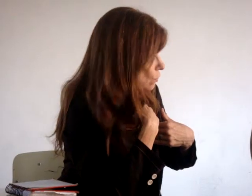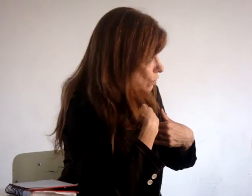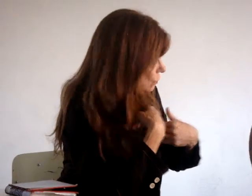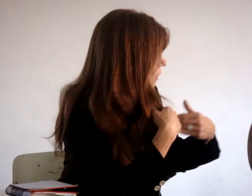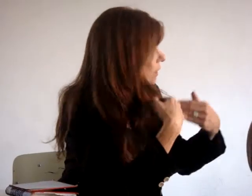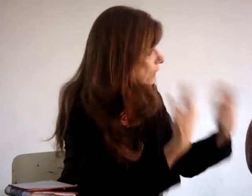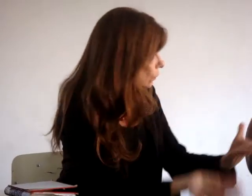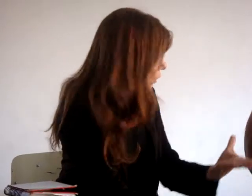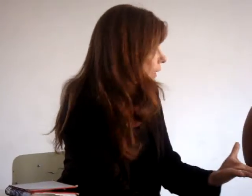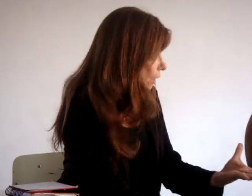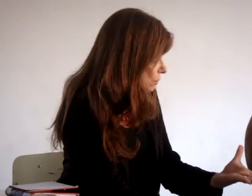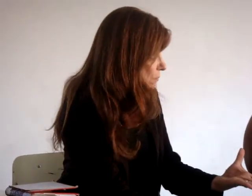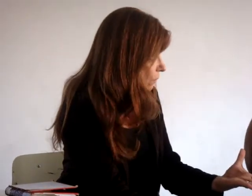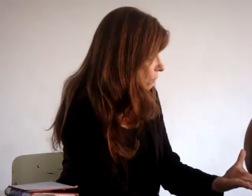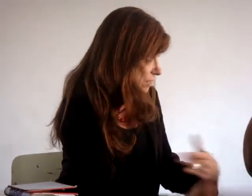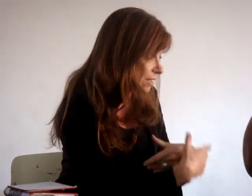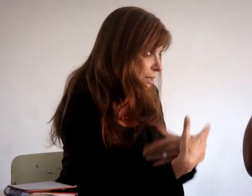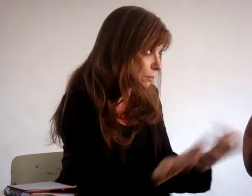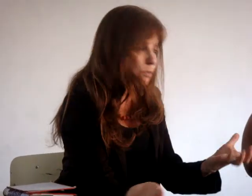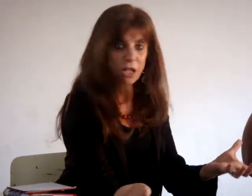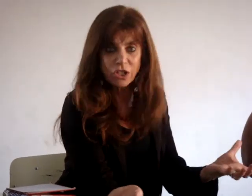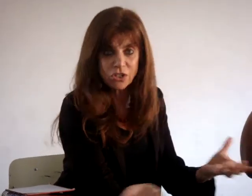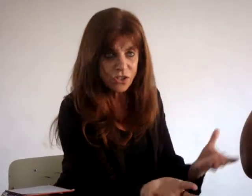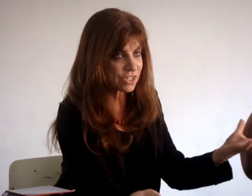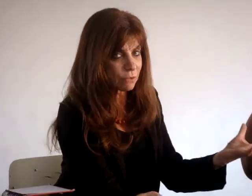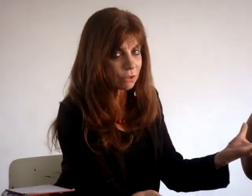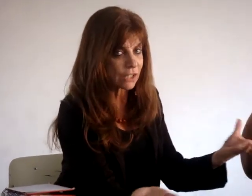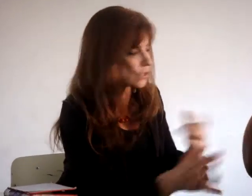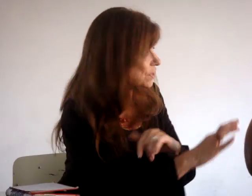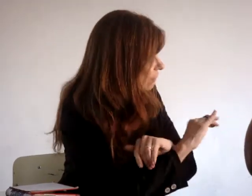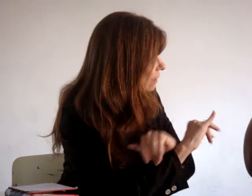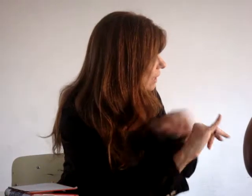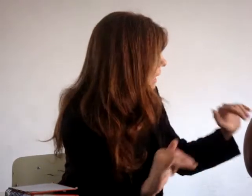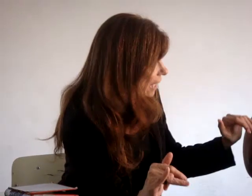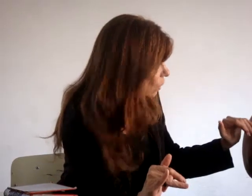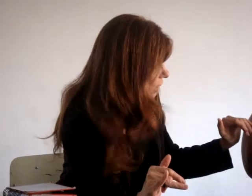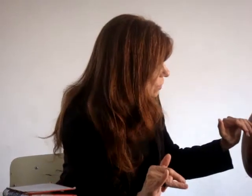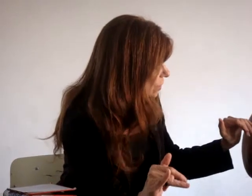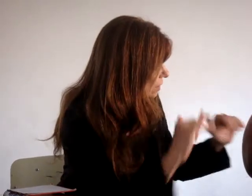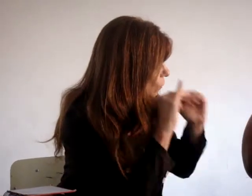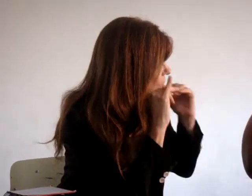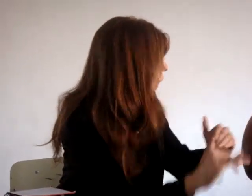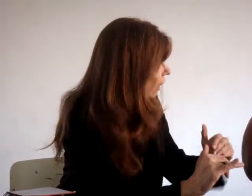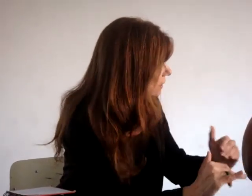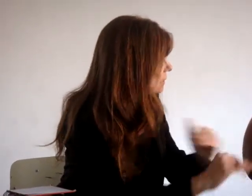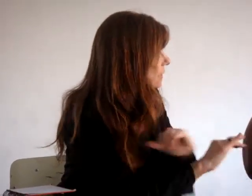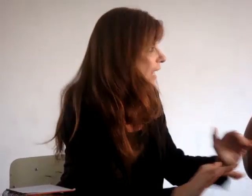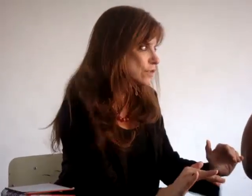discurso que a droga é a principal coisa. Somente pra gente, acho que a desigualdade social é realmente o que faz a